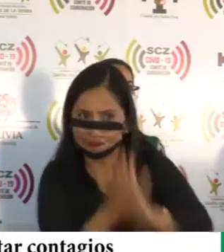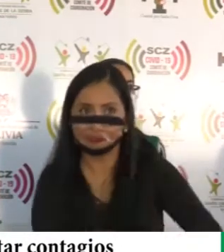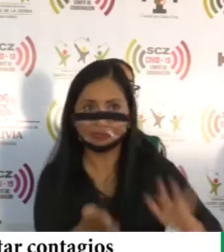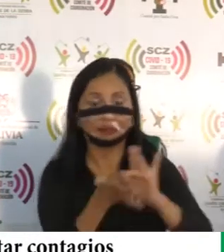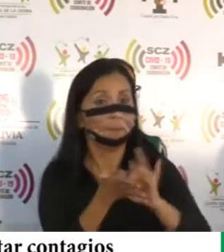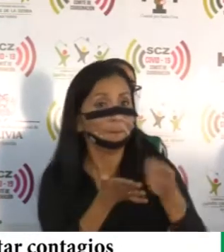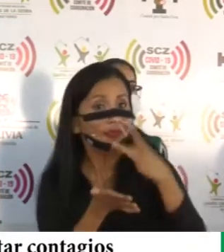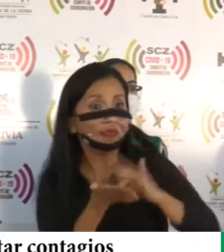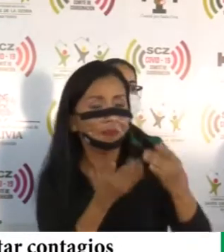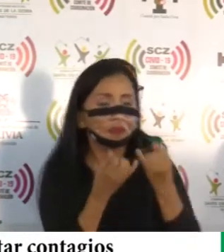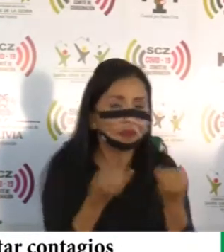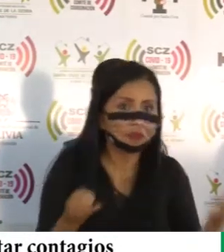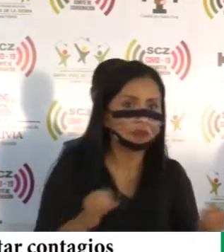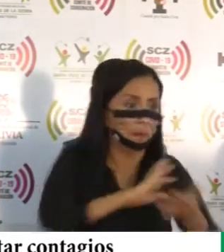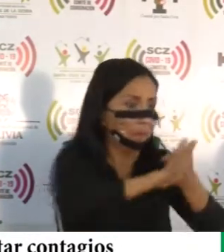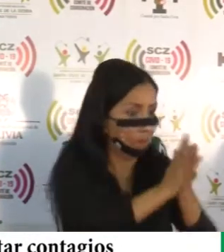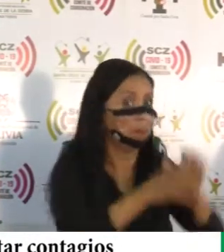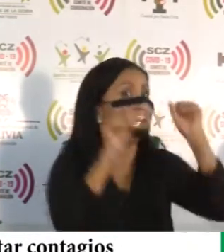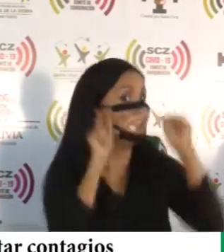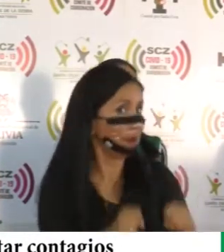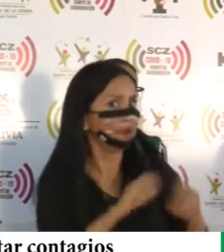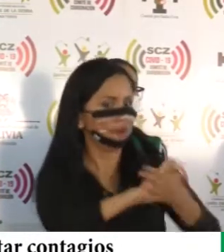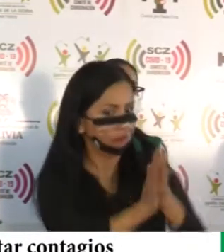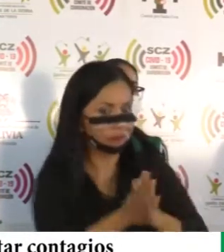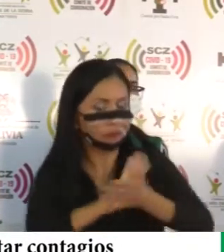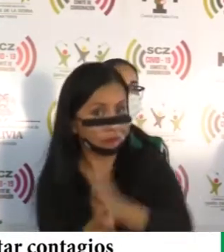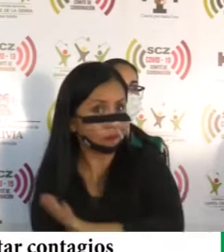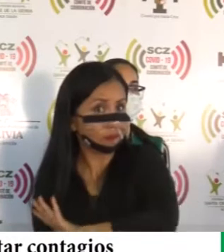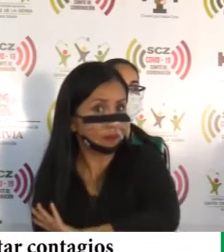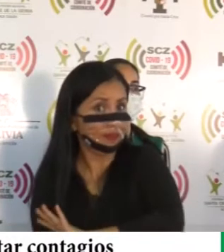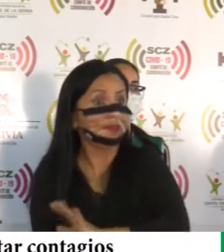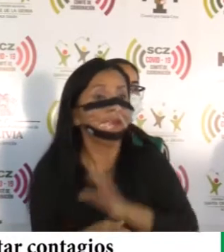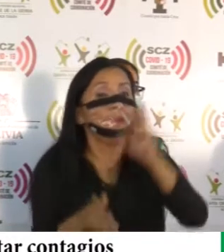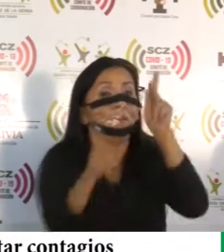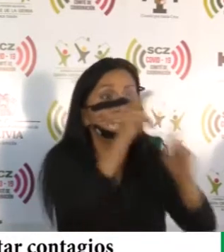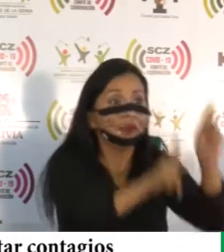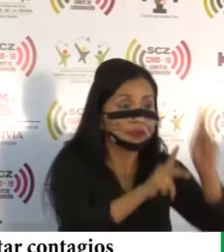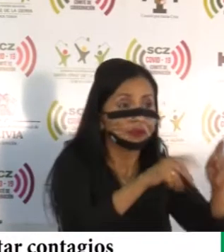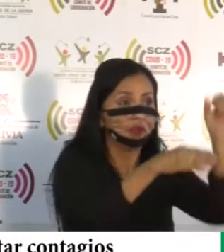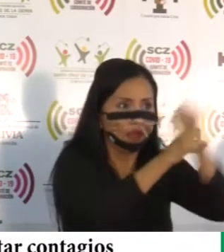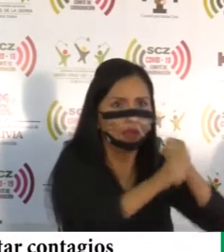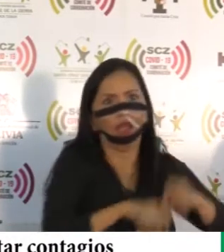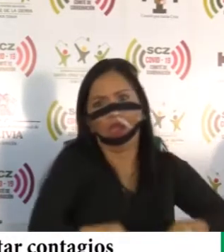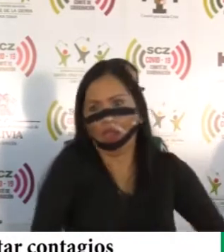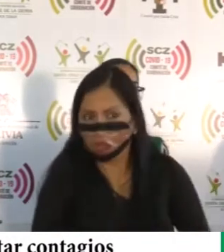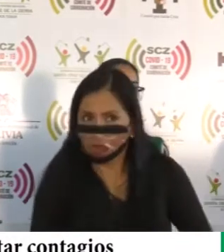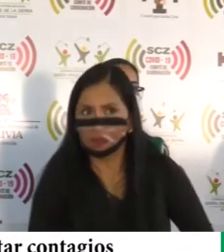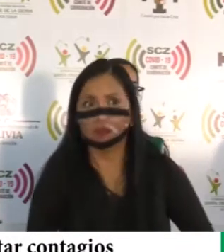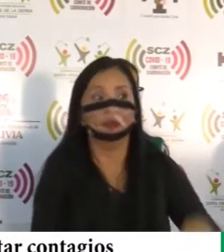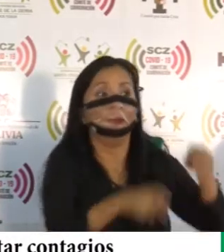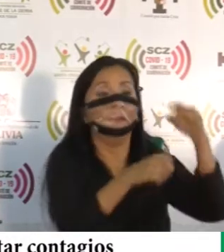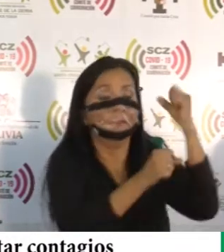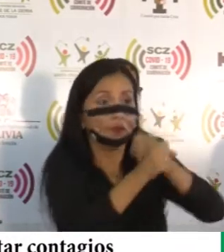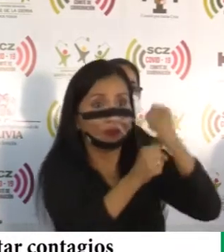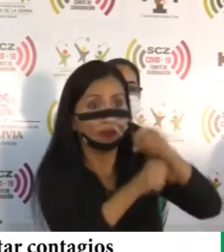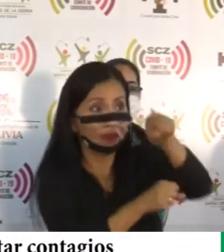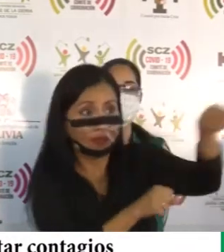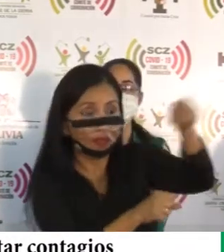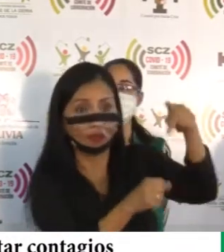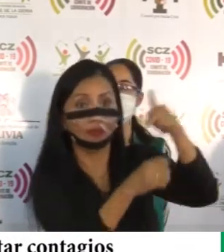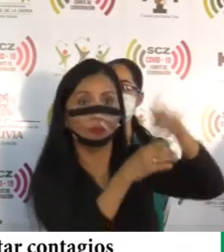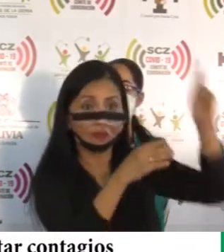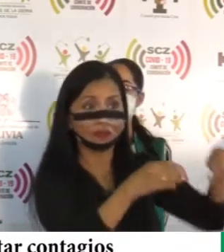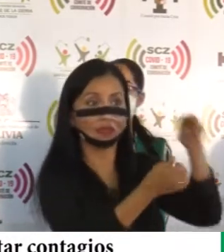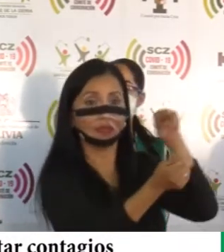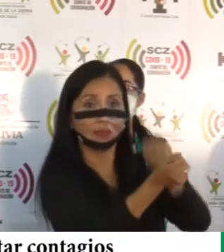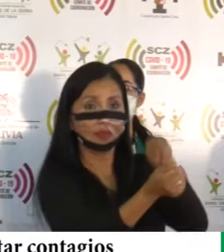medicamentos y los insumos también se pueden agotar. Que la gente que trabaja se cansa. Que la gente que trabaja se enferma. Y